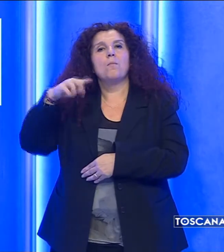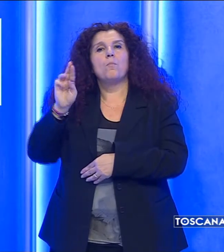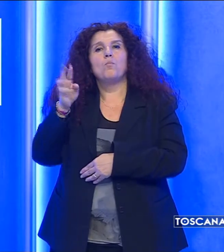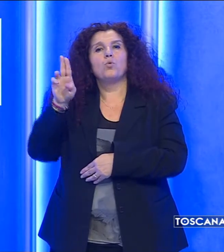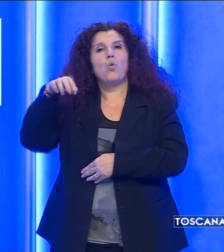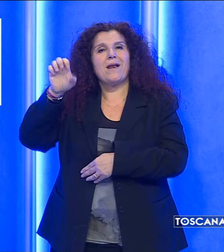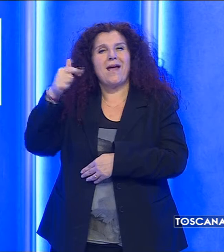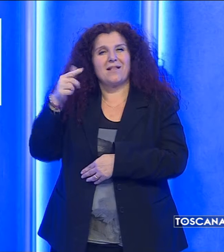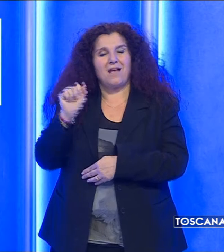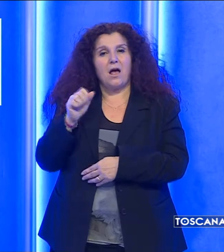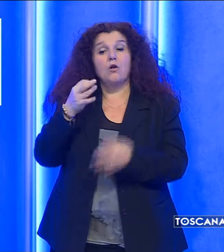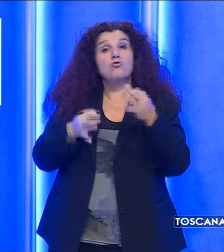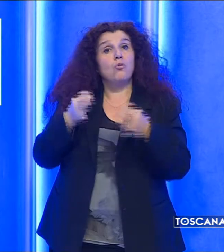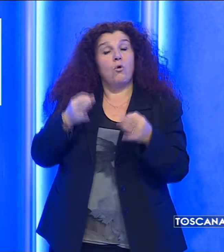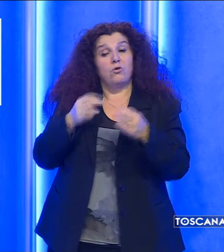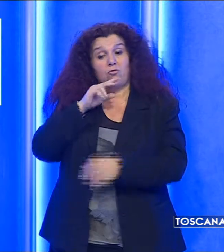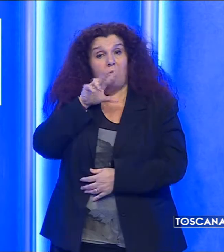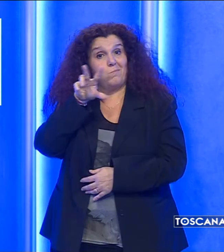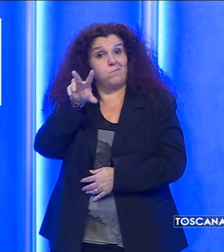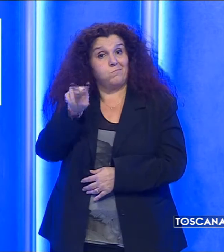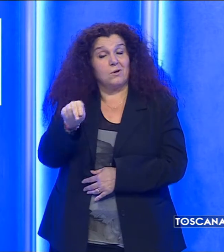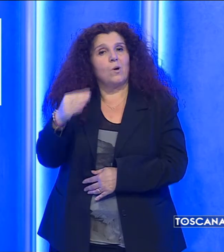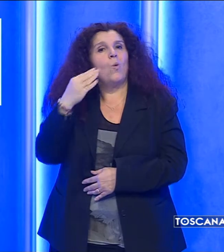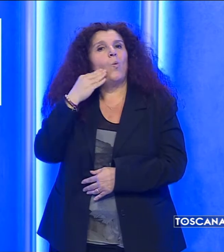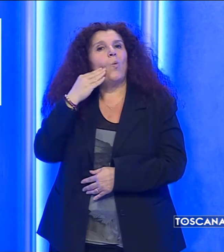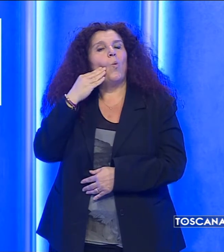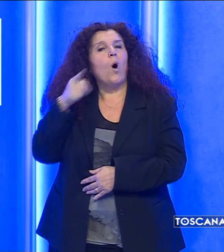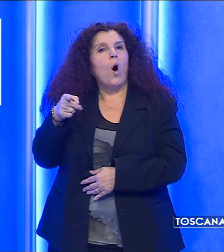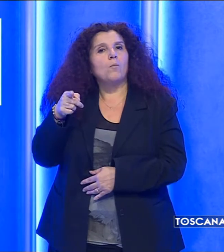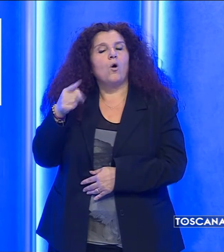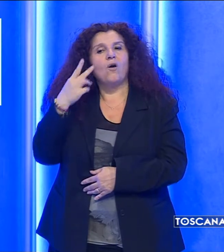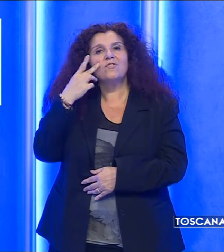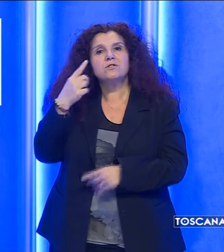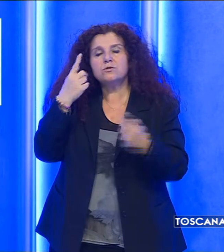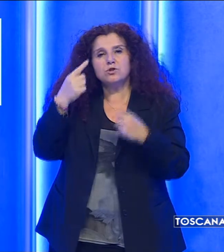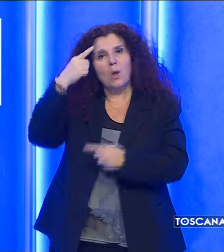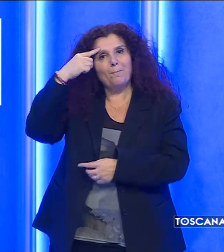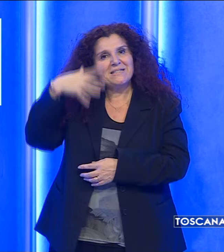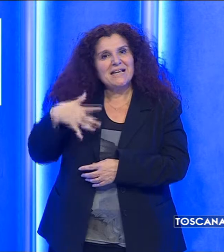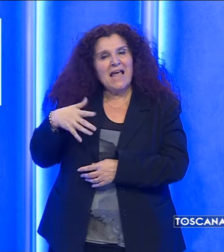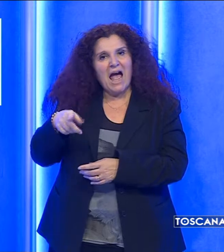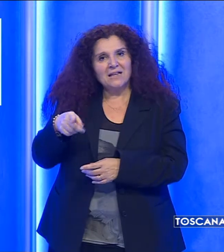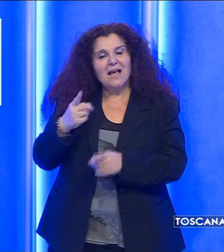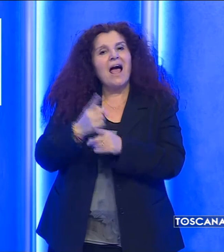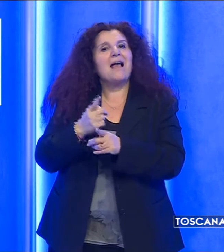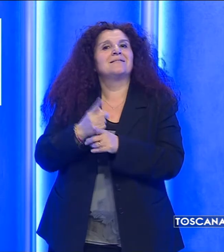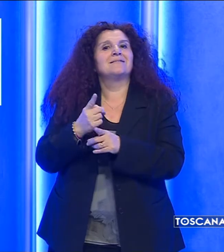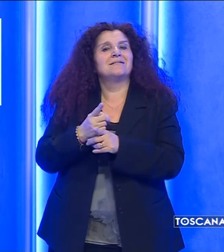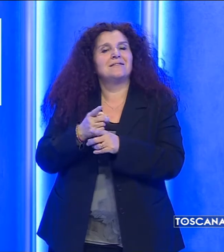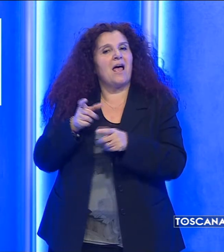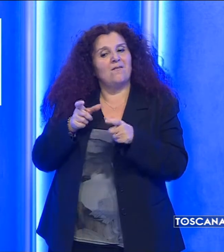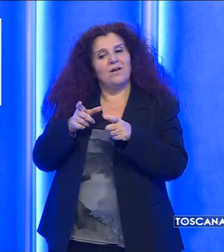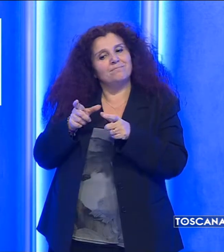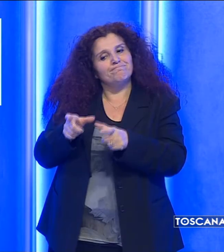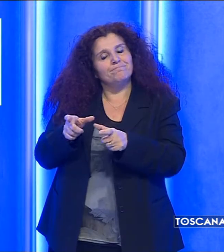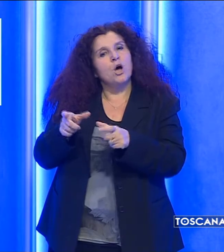Il giudice ha però stabilito che l'uomo, date le sue condizioni psichiatriche, debba rimanere ristretto